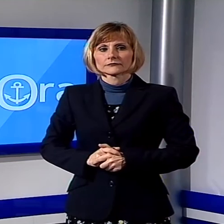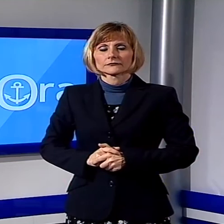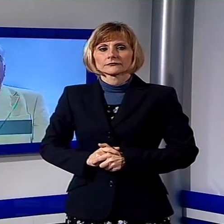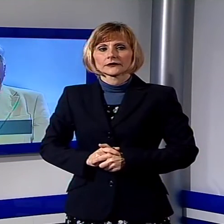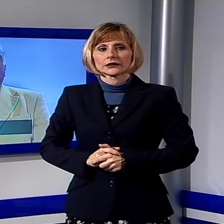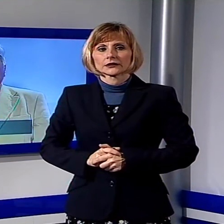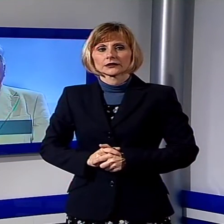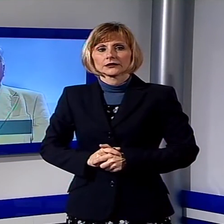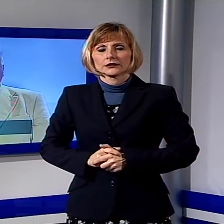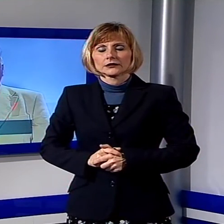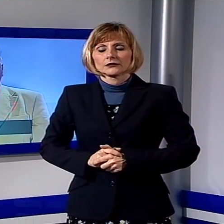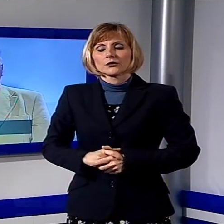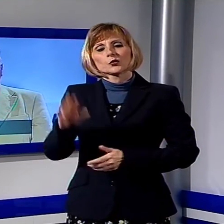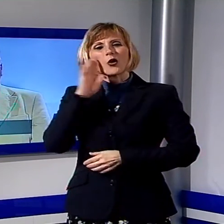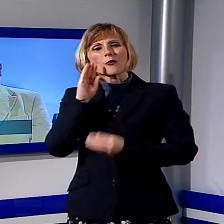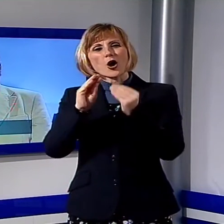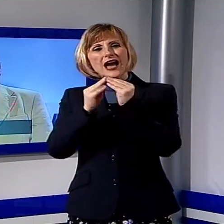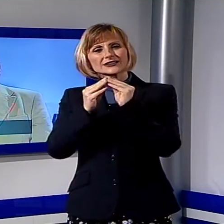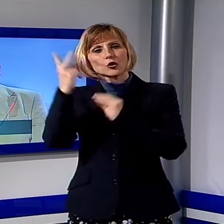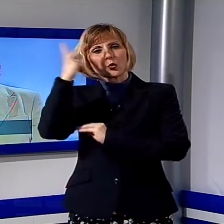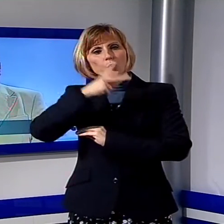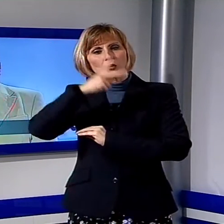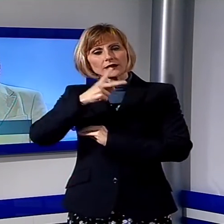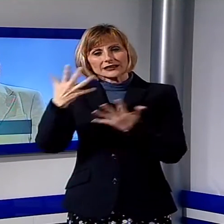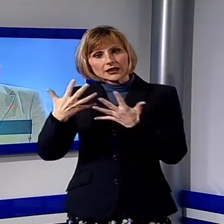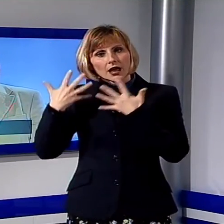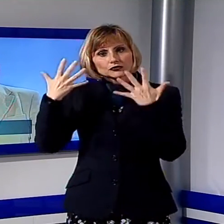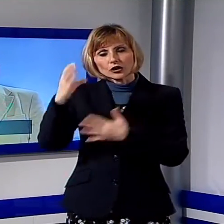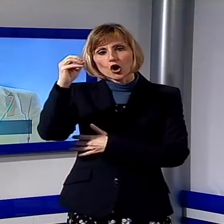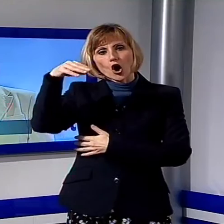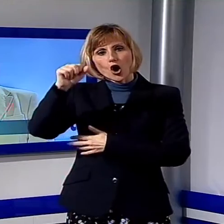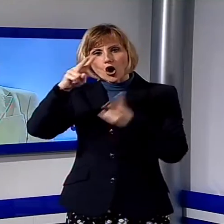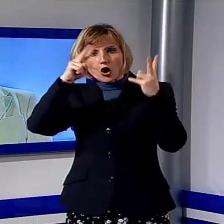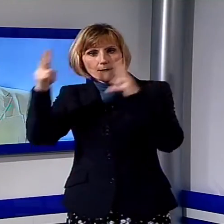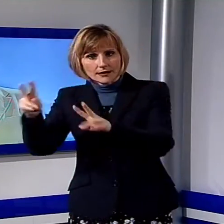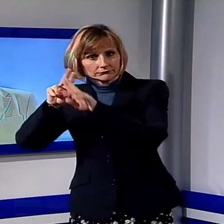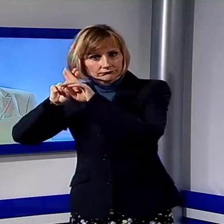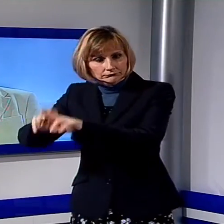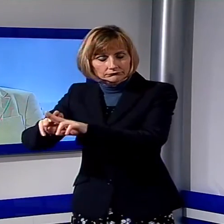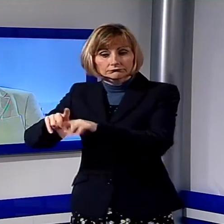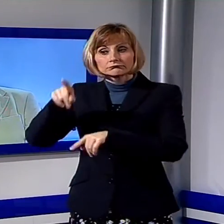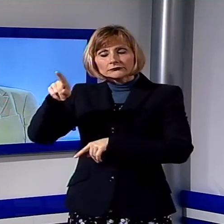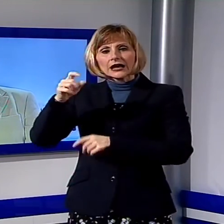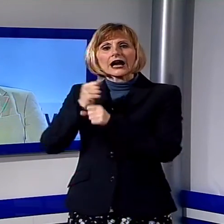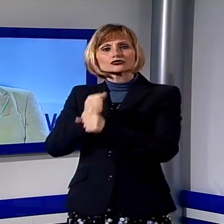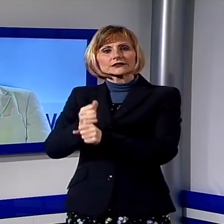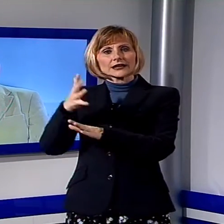Un artigiano lucchese in coma da 10 anni è stato sanzionato dall'Agenzia delle Entrate per una somma